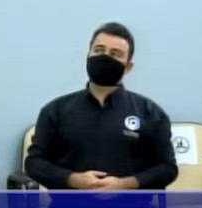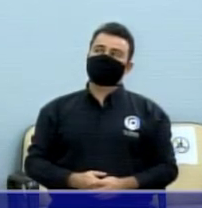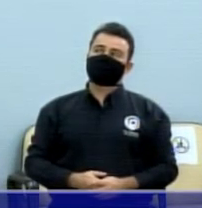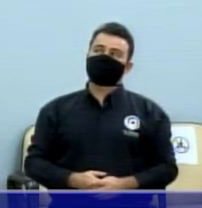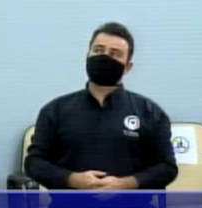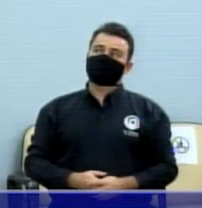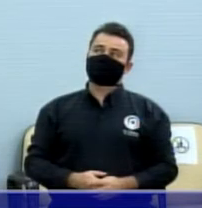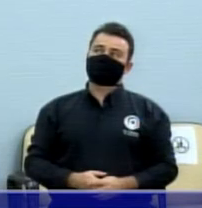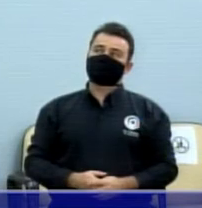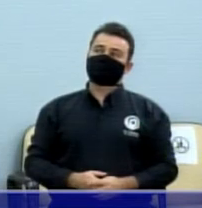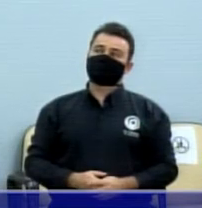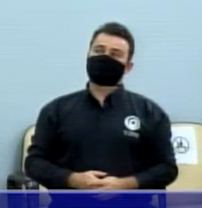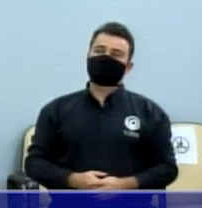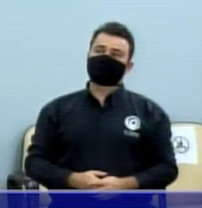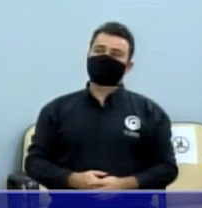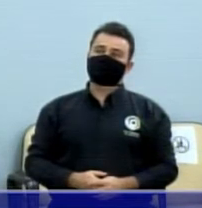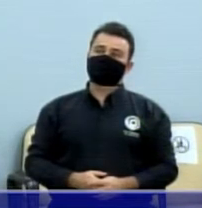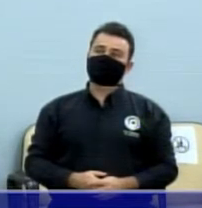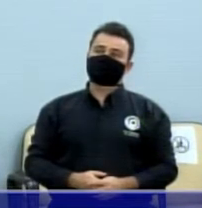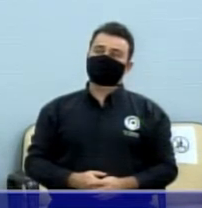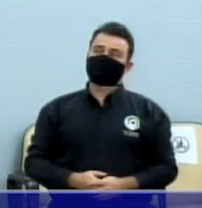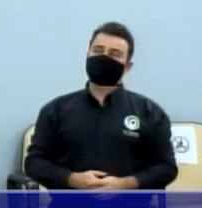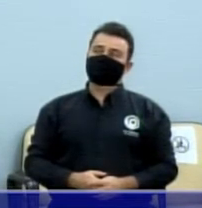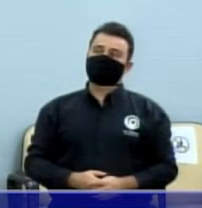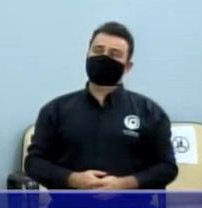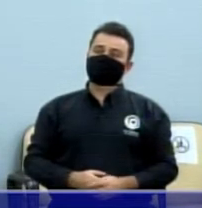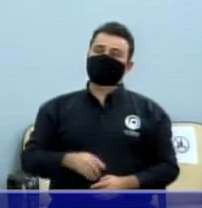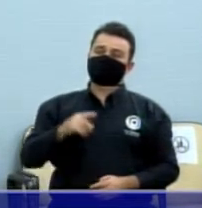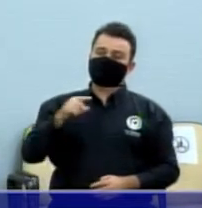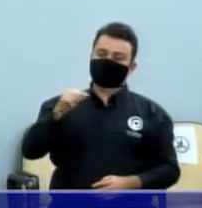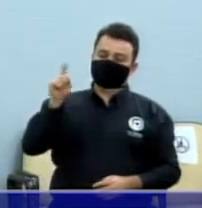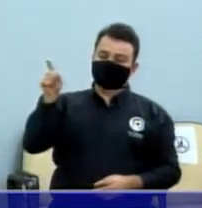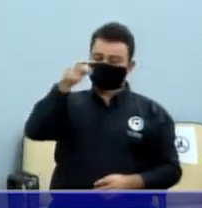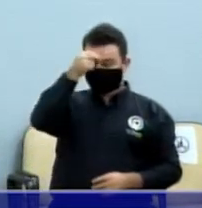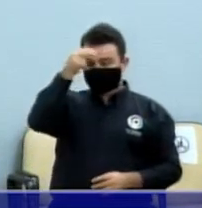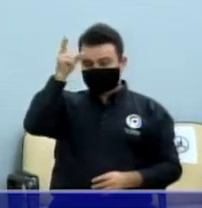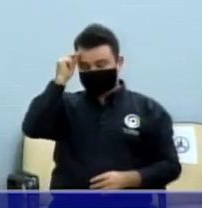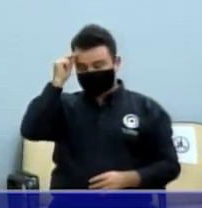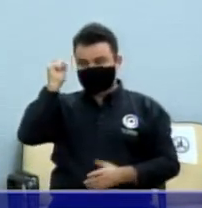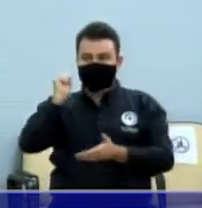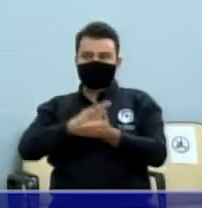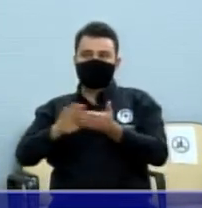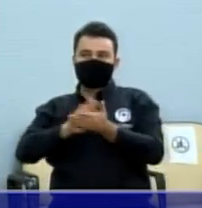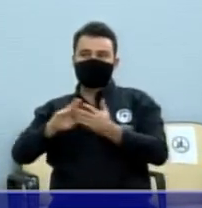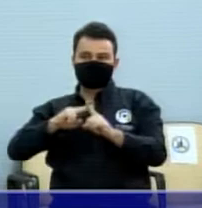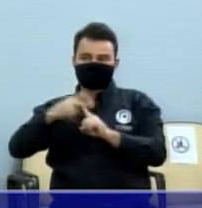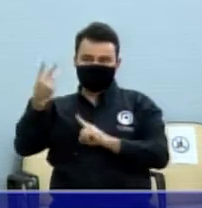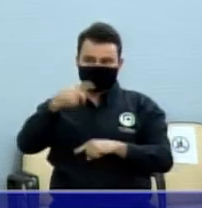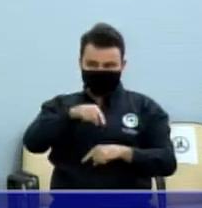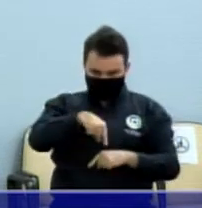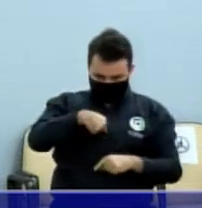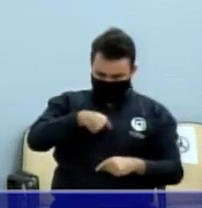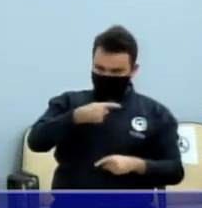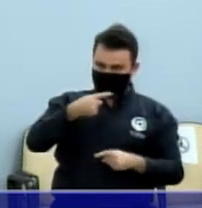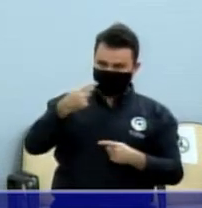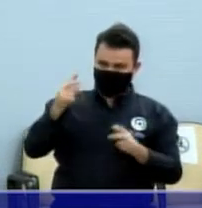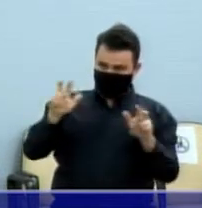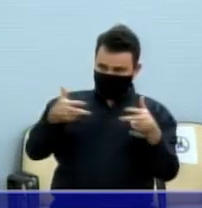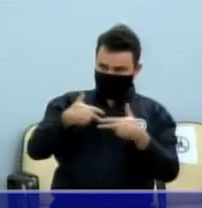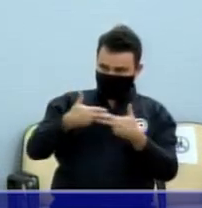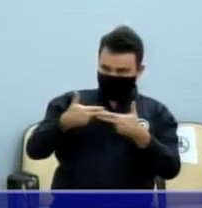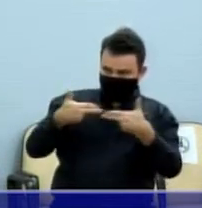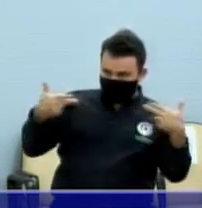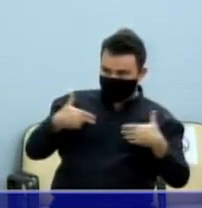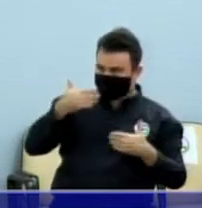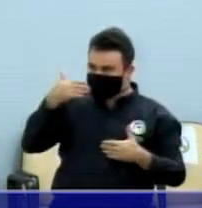de Vereadores, não pode criar despesas ao Executivo. A Prefeitura sustenta na ação que a